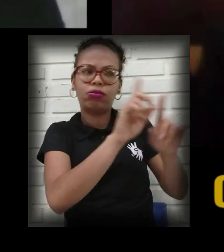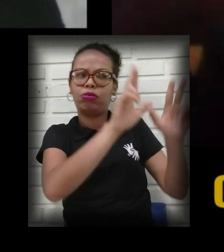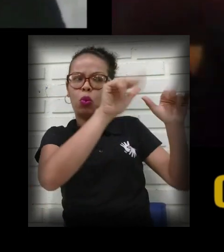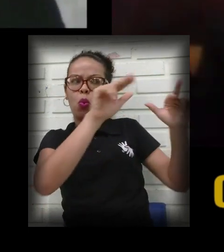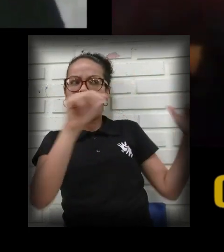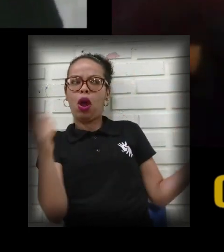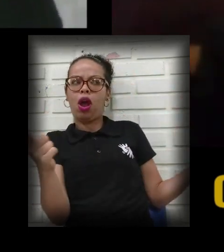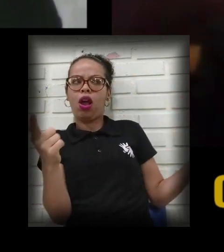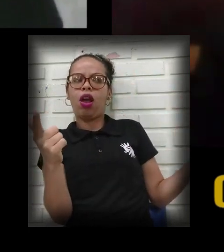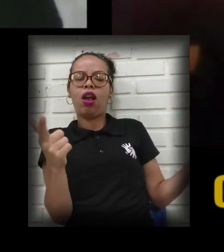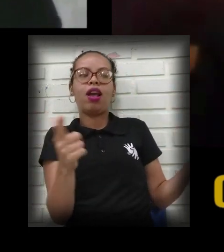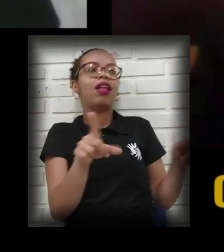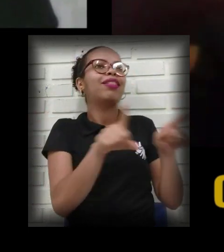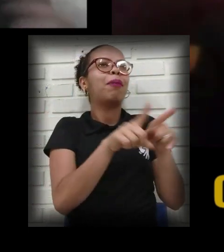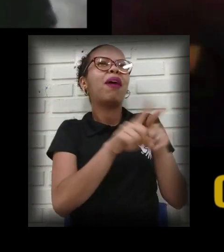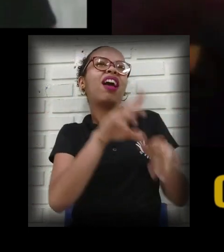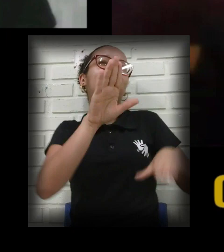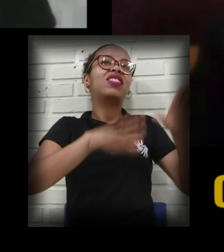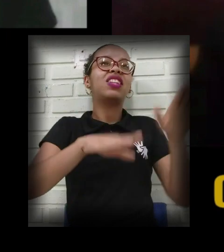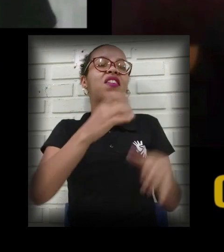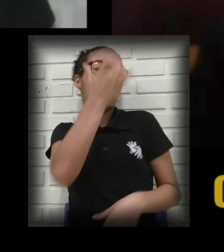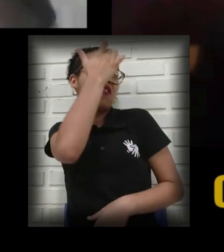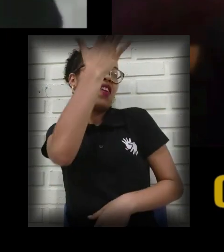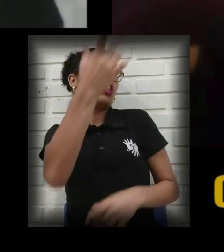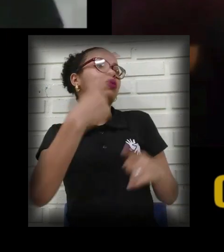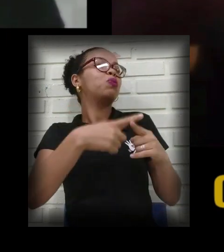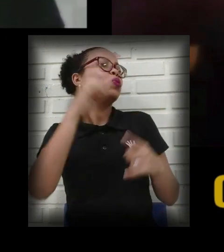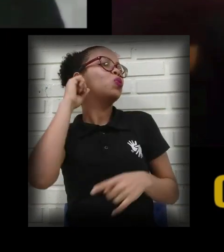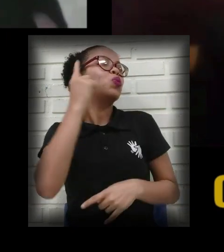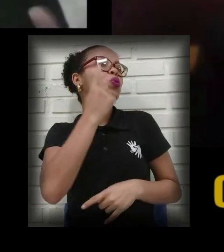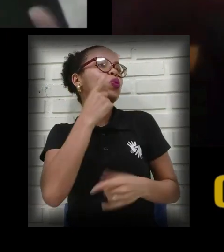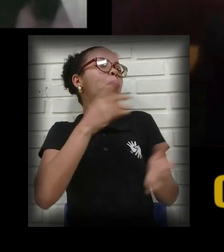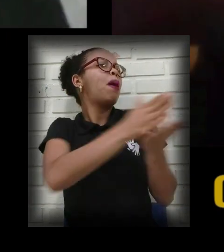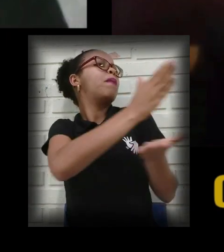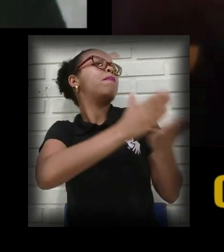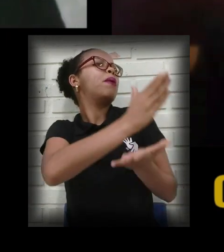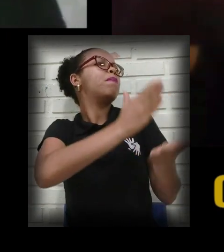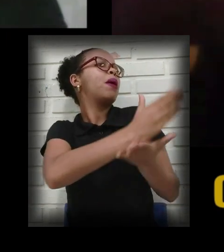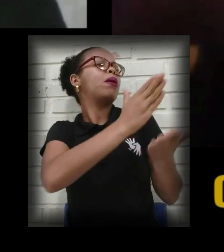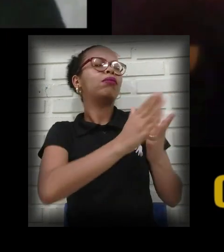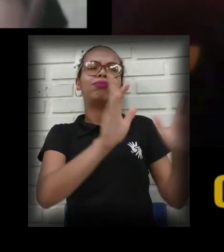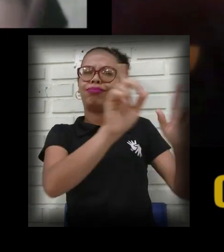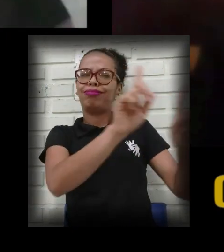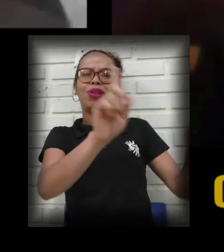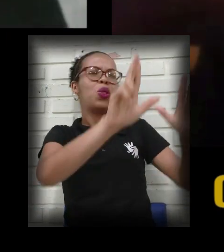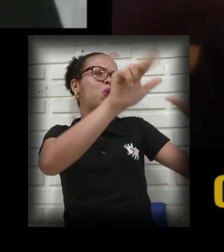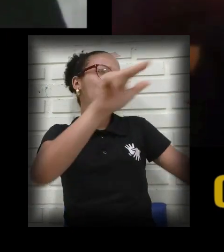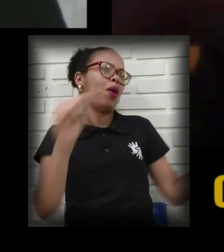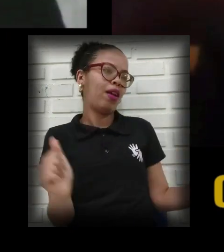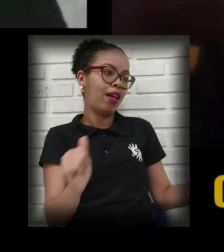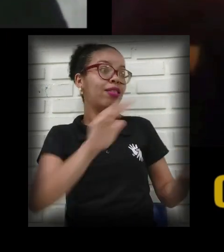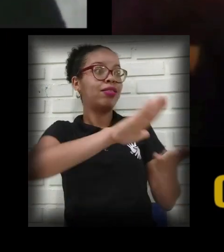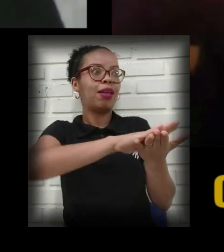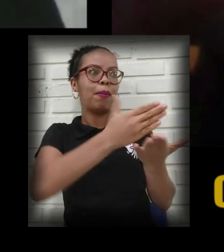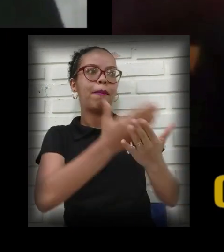isso. Ou então, até o facilitador, que dá resposta para o surdo, nunca na galáxia. O intérprete profissional, ele nunca vai se